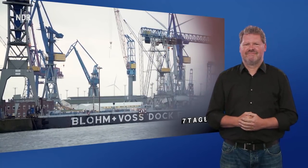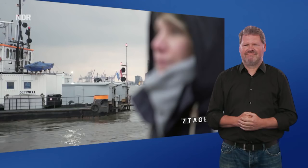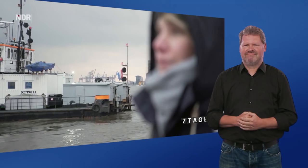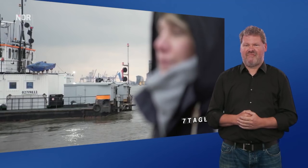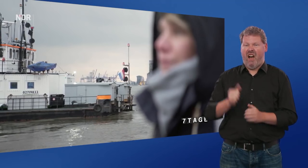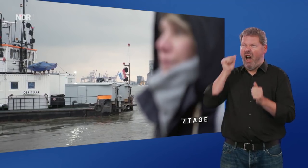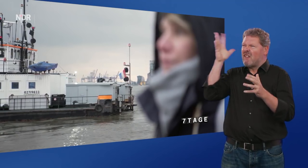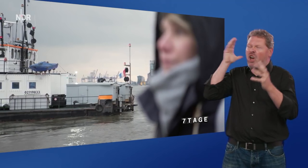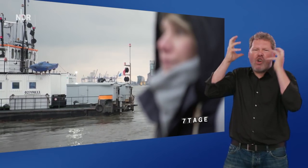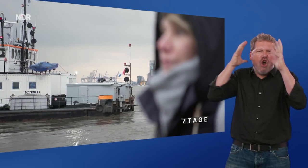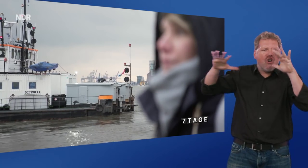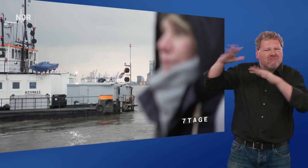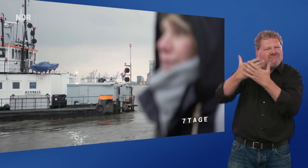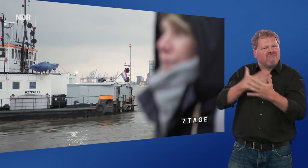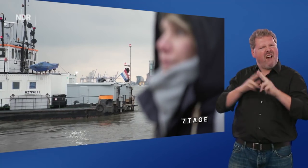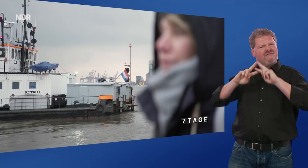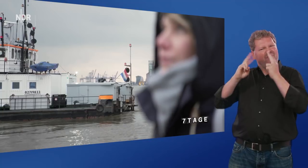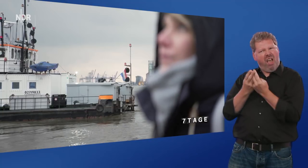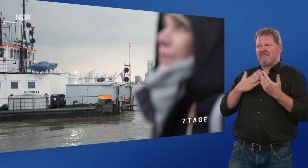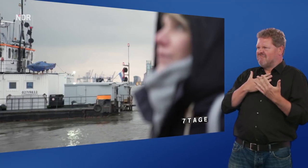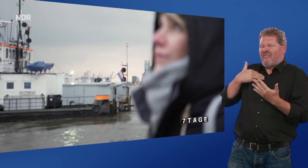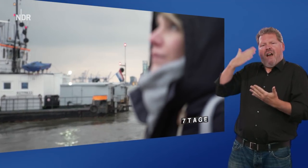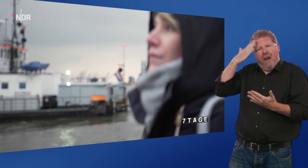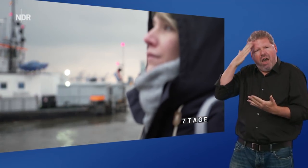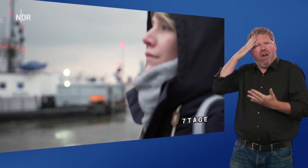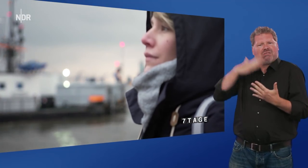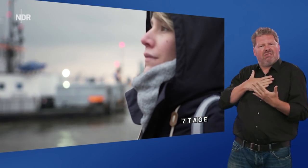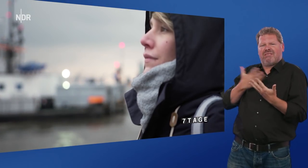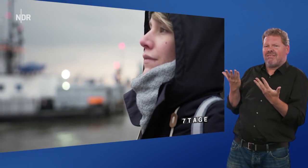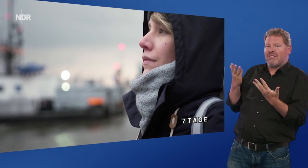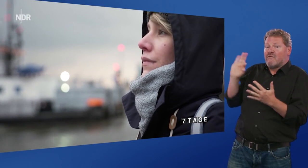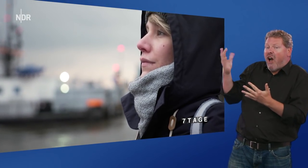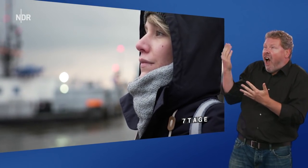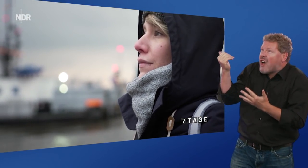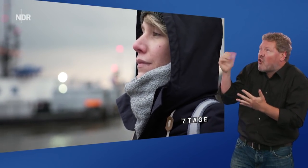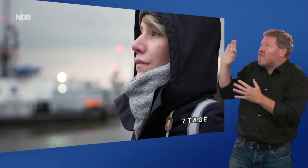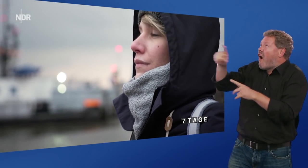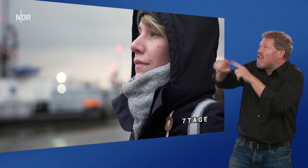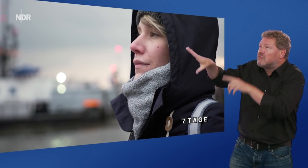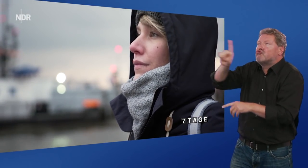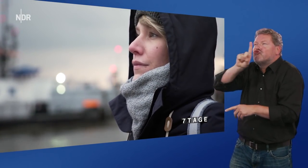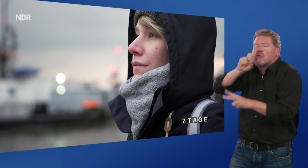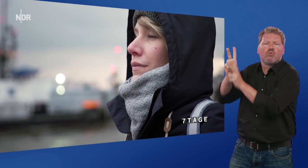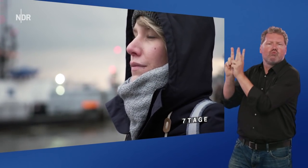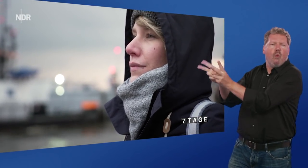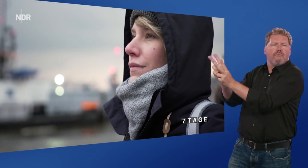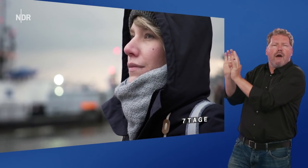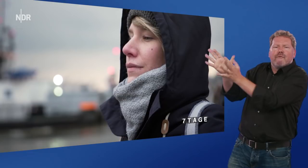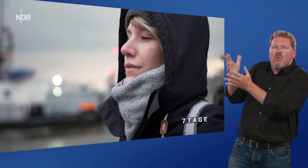Alltagsgeräusche machen meine Welt erst zu der Welt, wie ich sie kenne. Für Antonia und die anderen ist die Stille normal. Aber